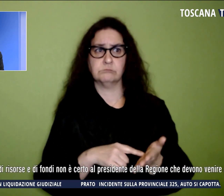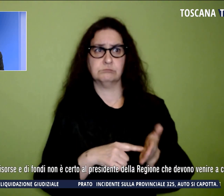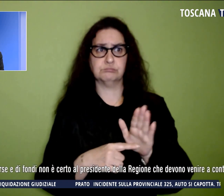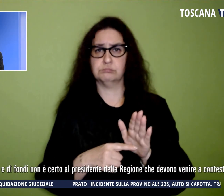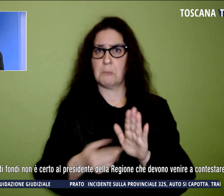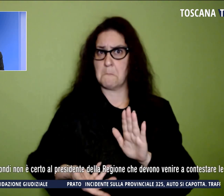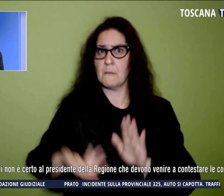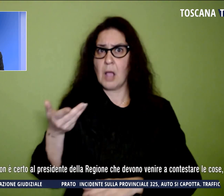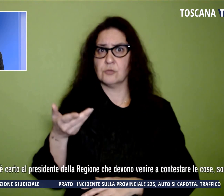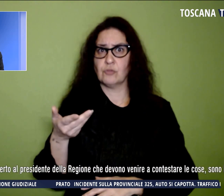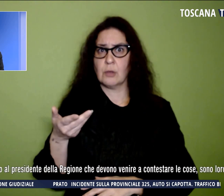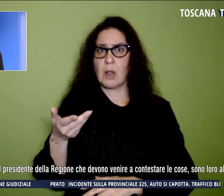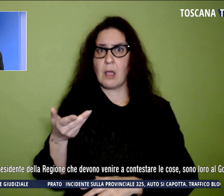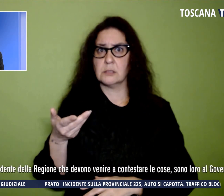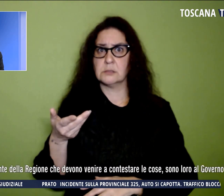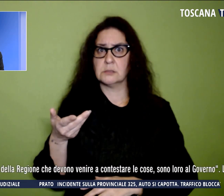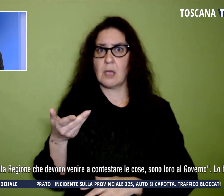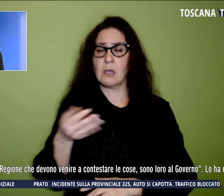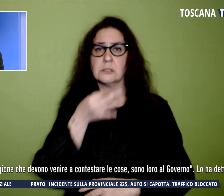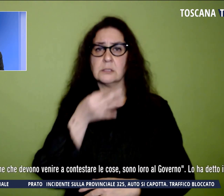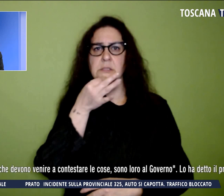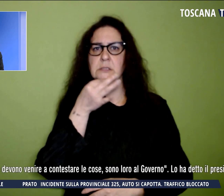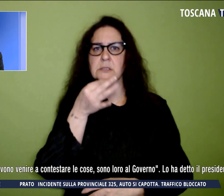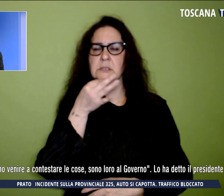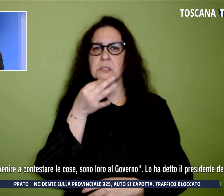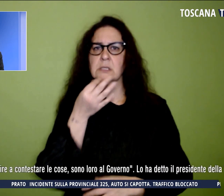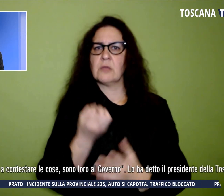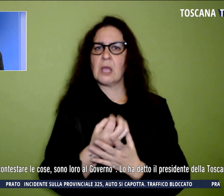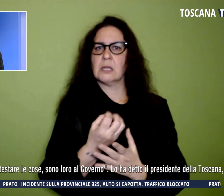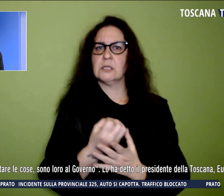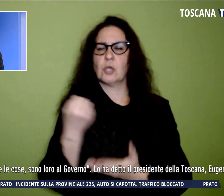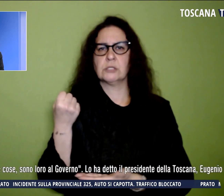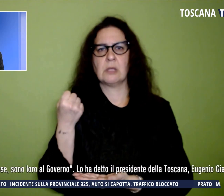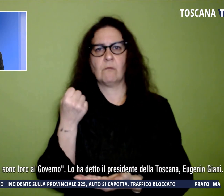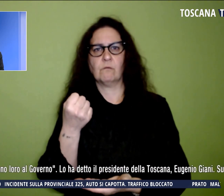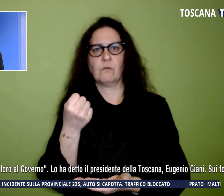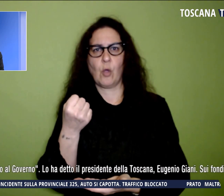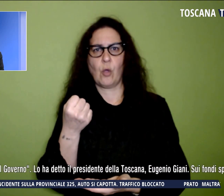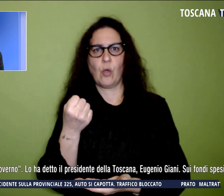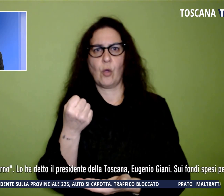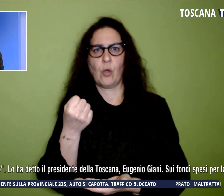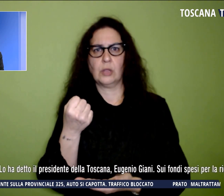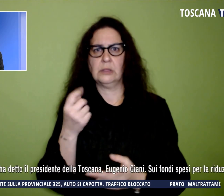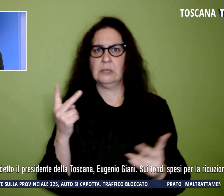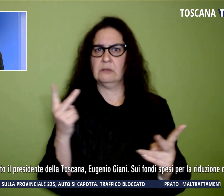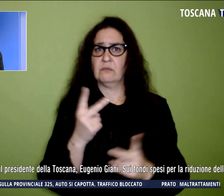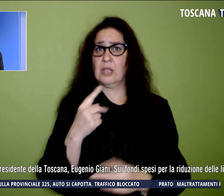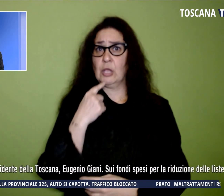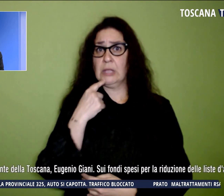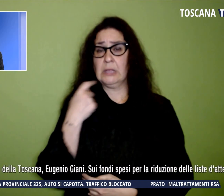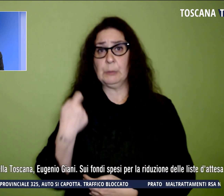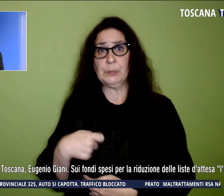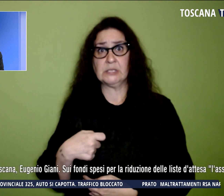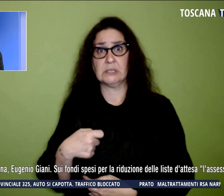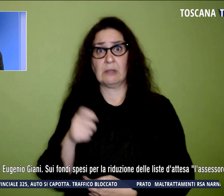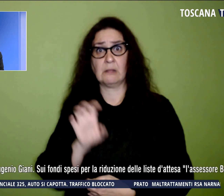di conseguenza, quando si parla di risorse e di fondi, non è certo al Presidente della Regione che devono